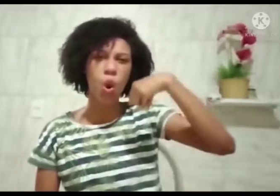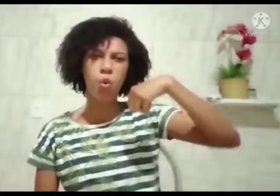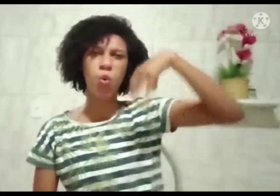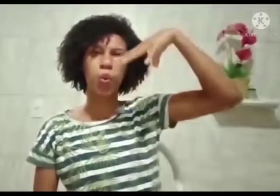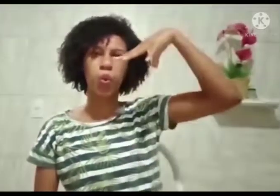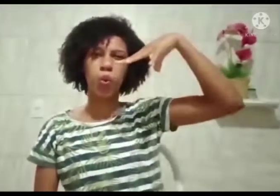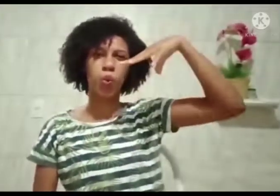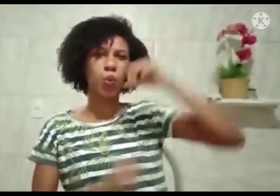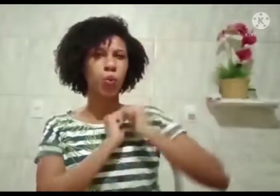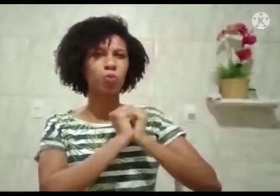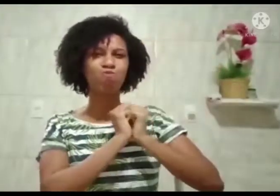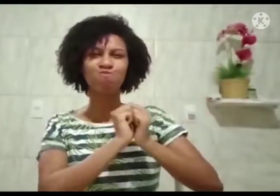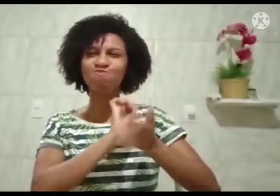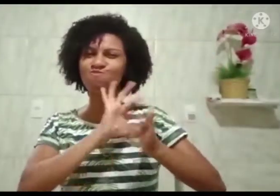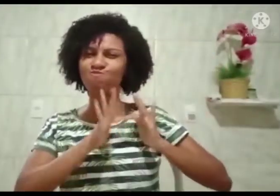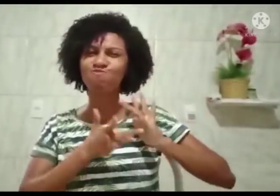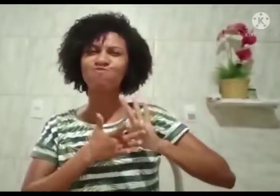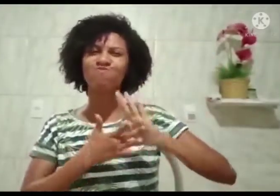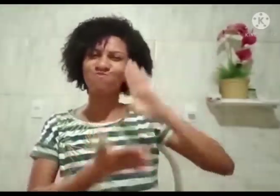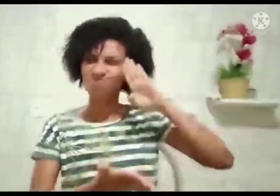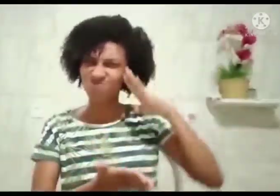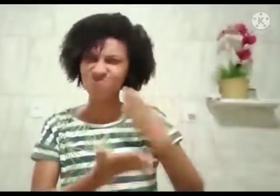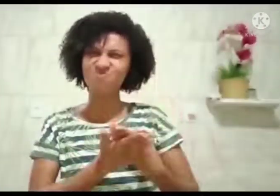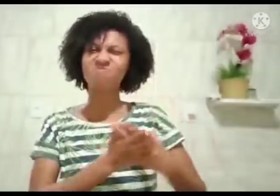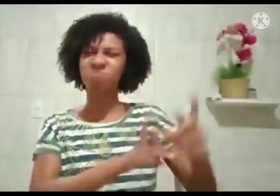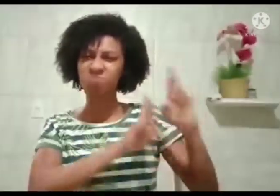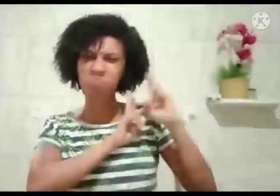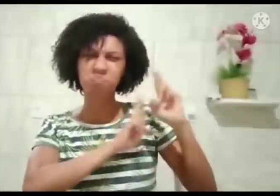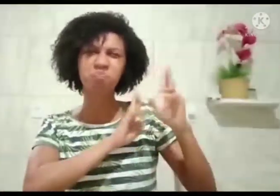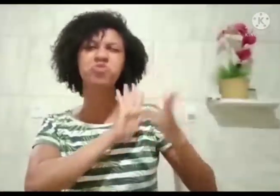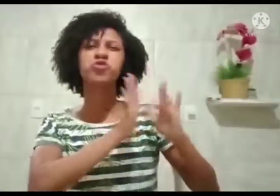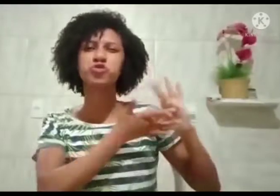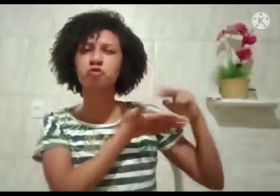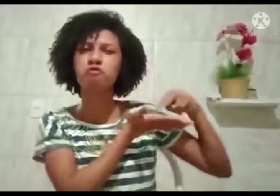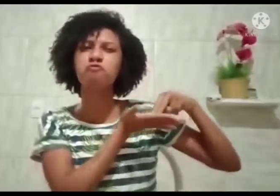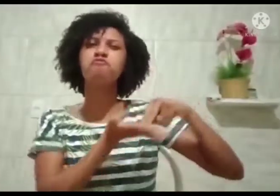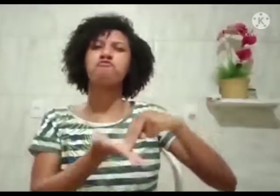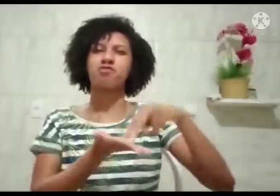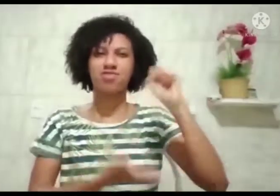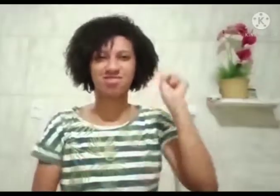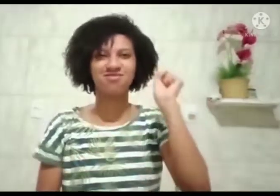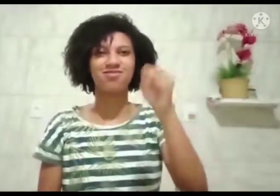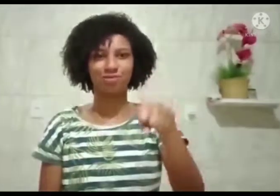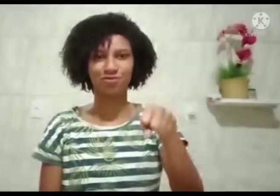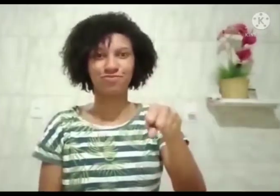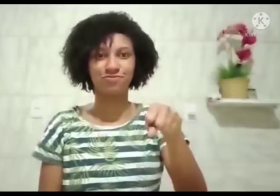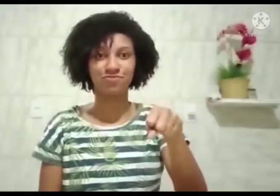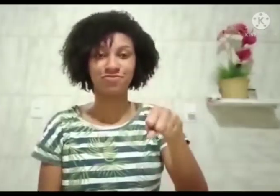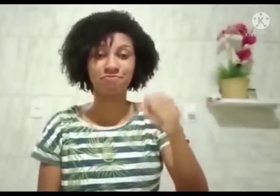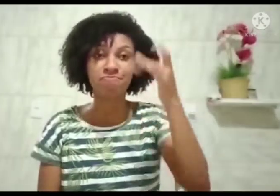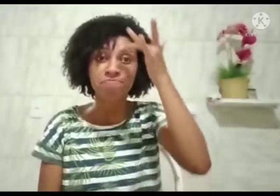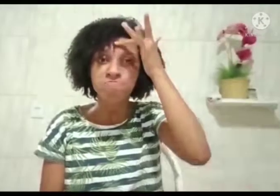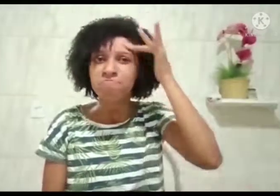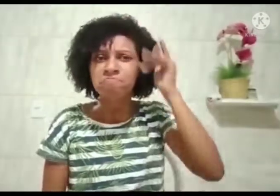Nossa vida é luz junto com o Senhor Jesus. Nós cremos e temos esperança no retorno de Jesus, sim.